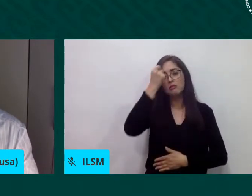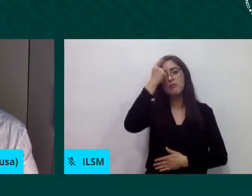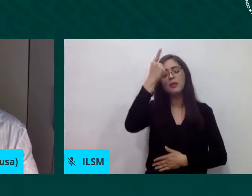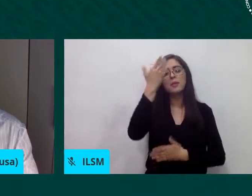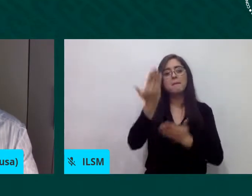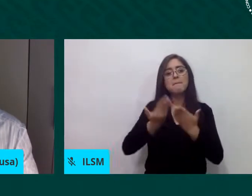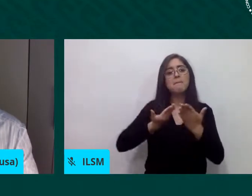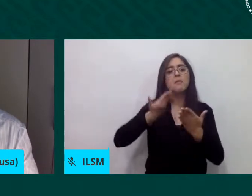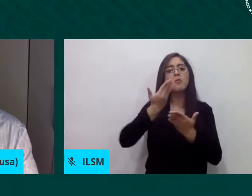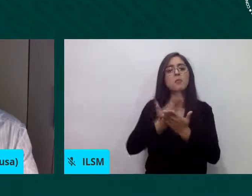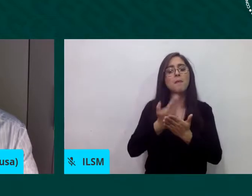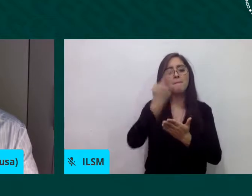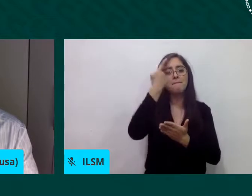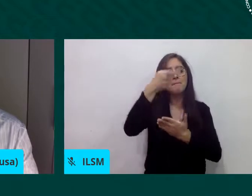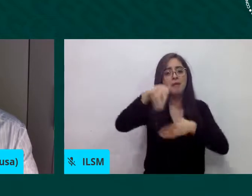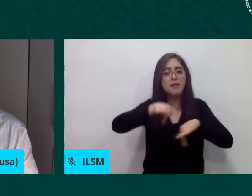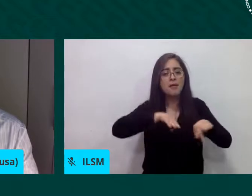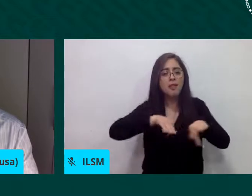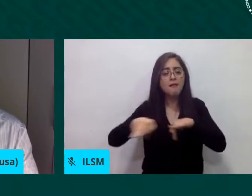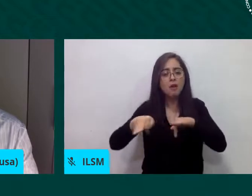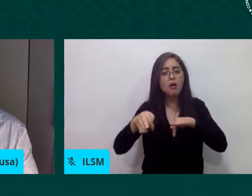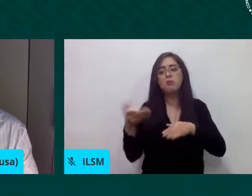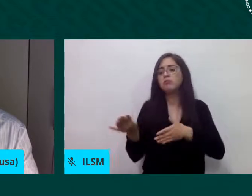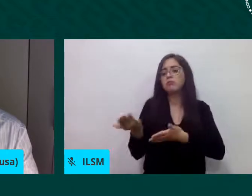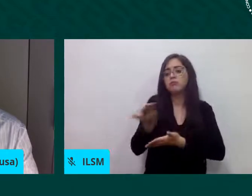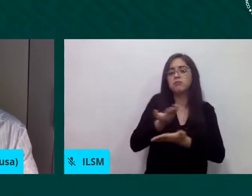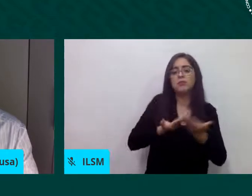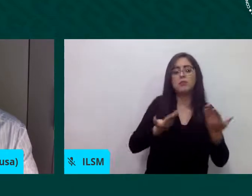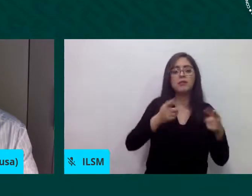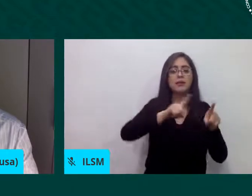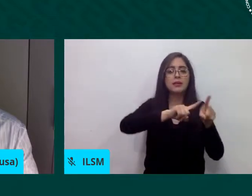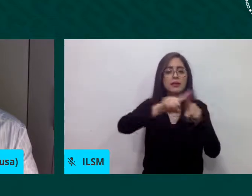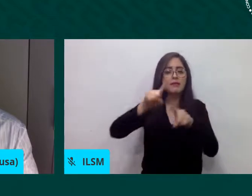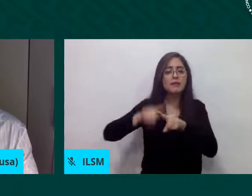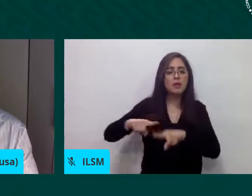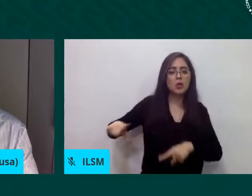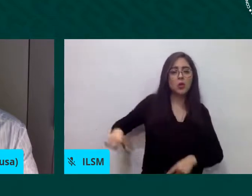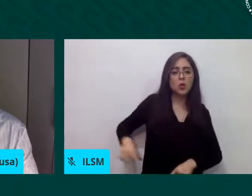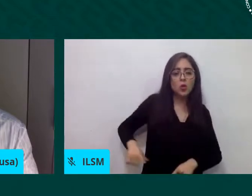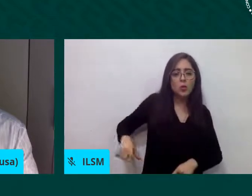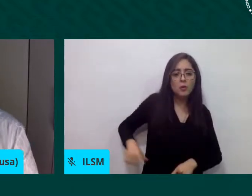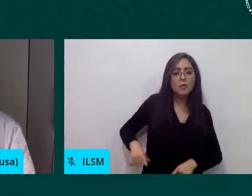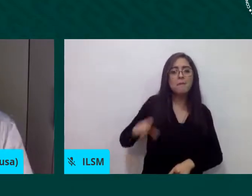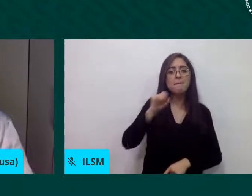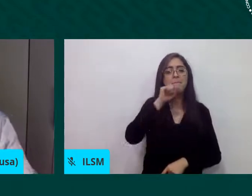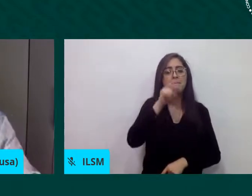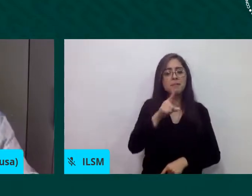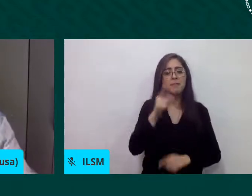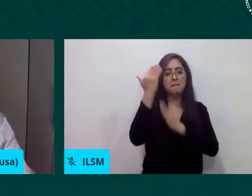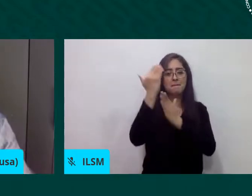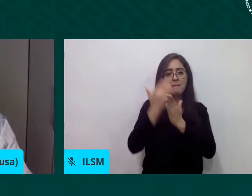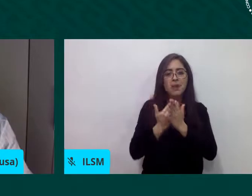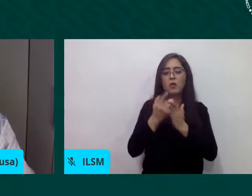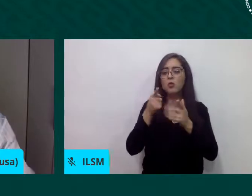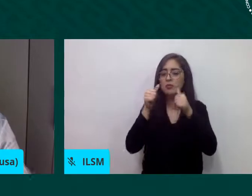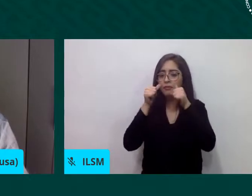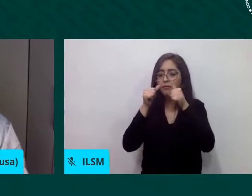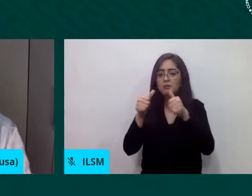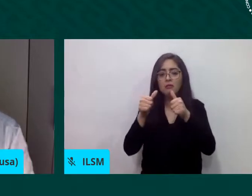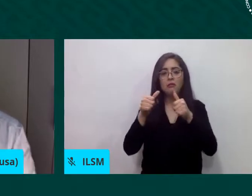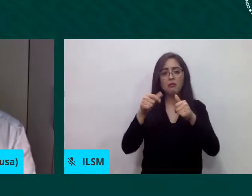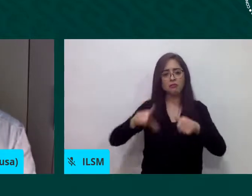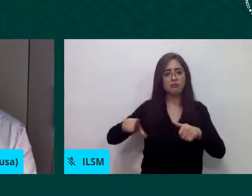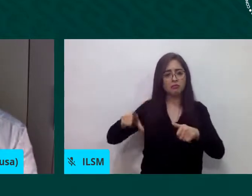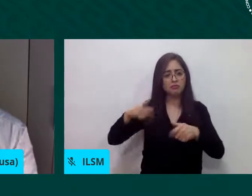compartida de los gobiernos locales para mejorar la gobernanza de la migración y convertir los territorios de